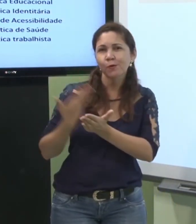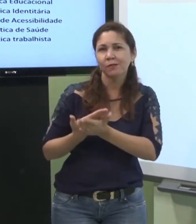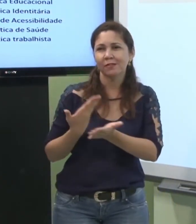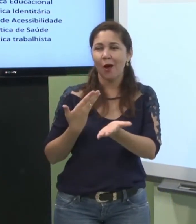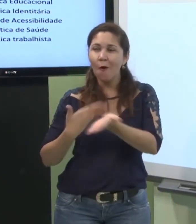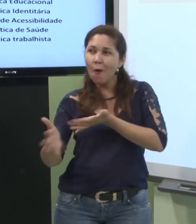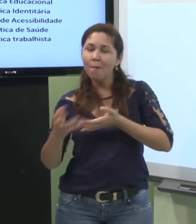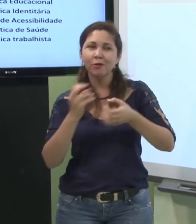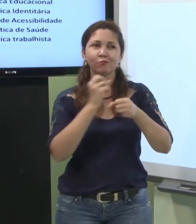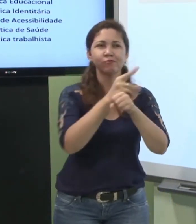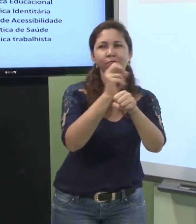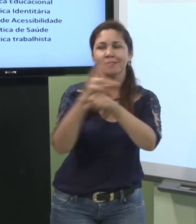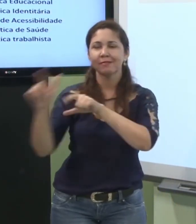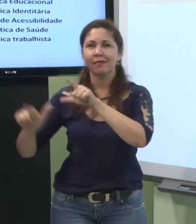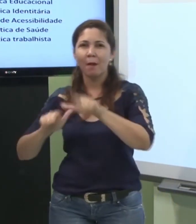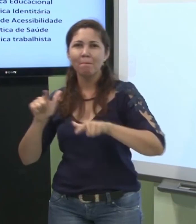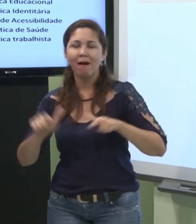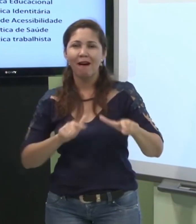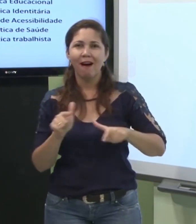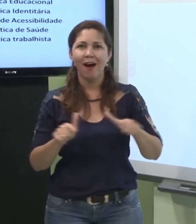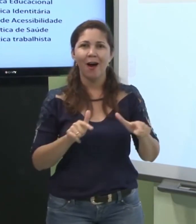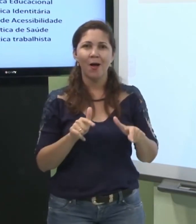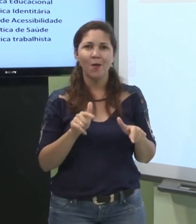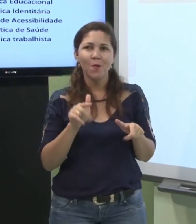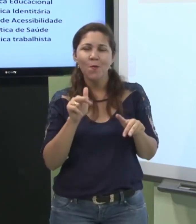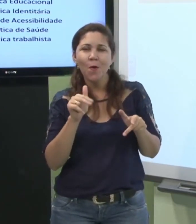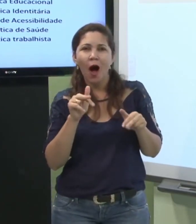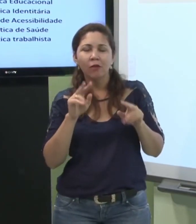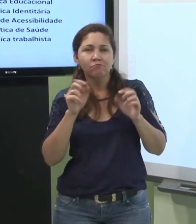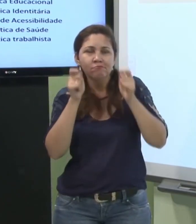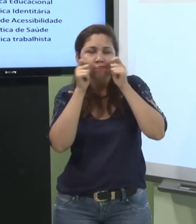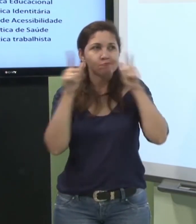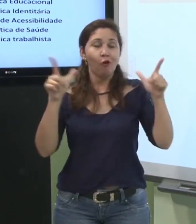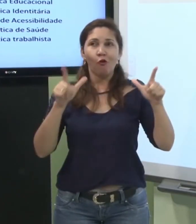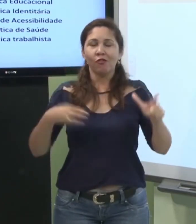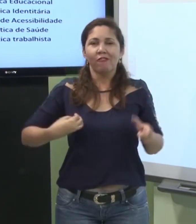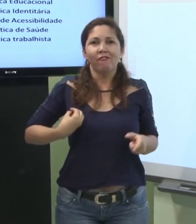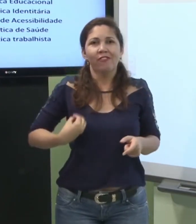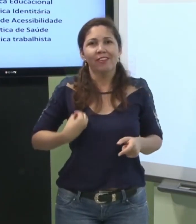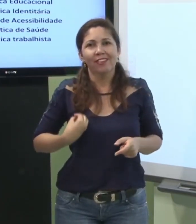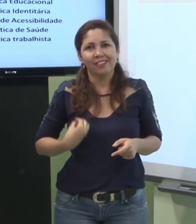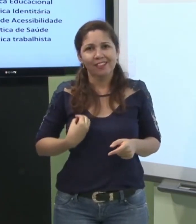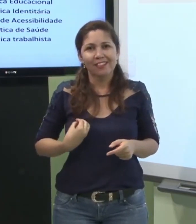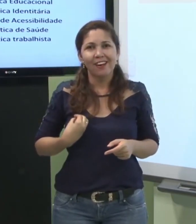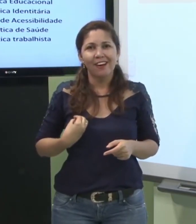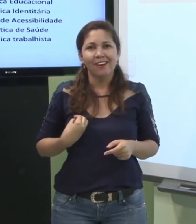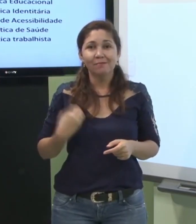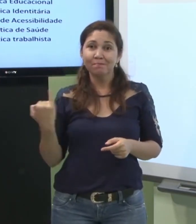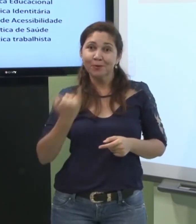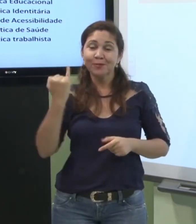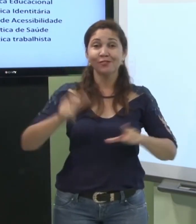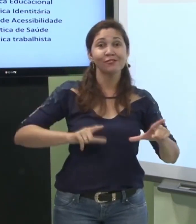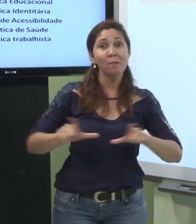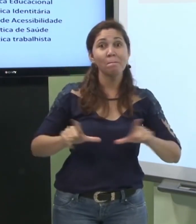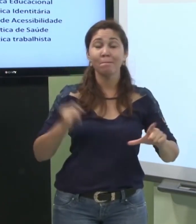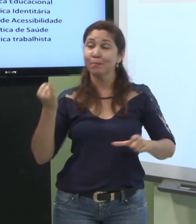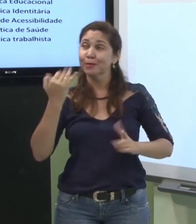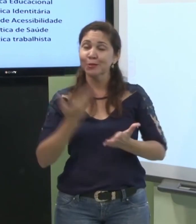estudos os surdos eles começaram a ter interesse de vida saber que é importante